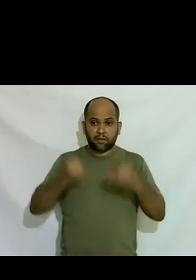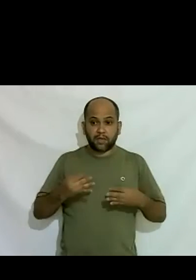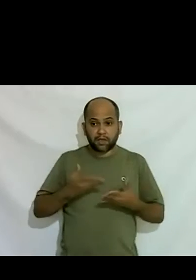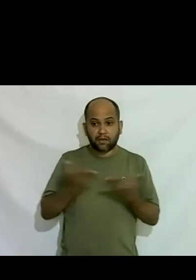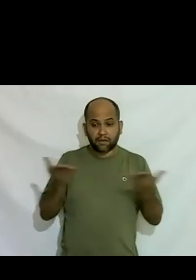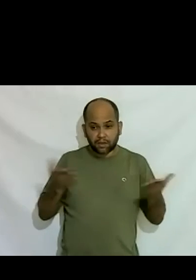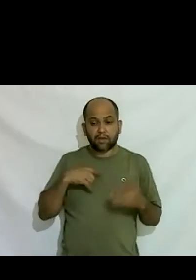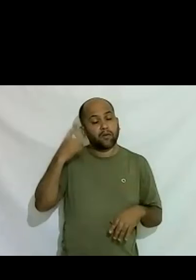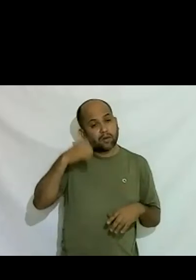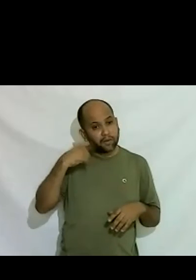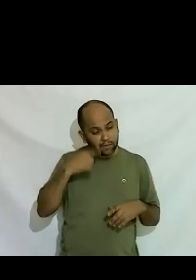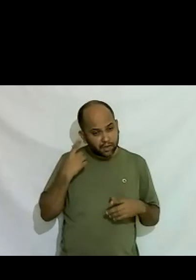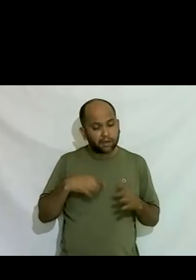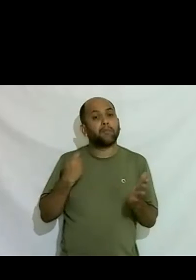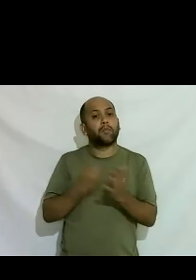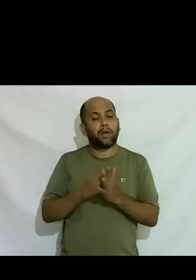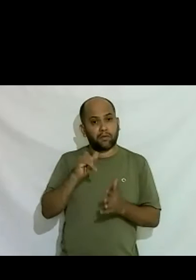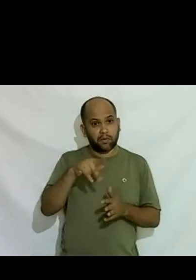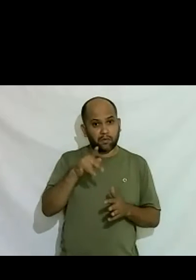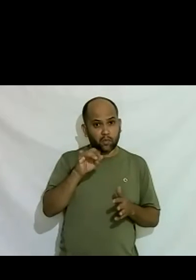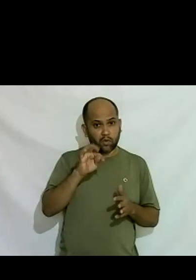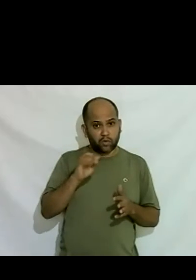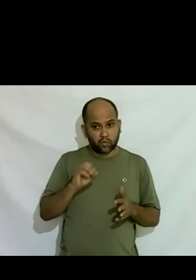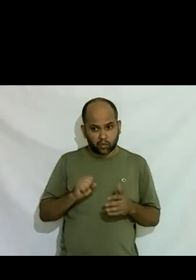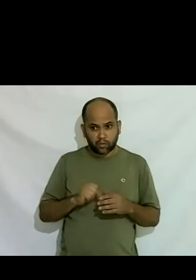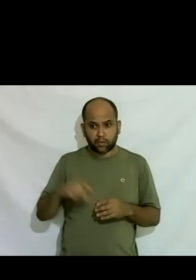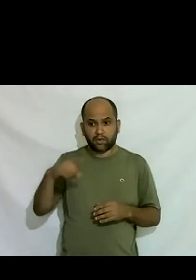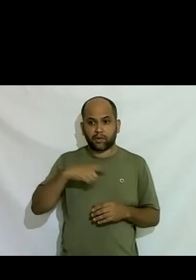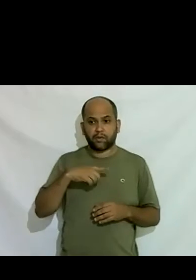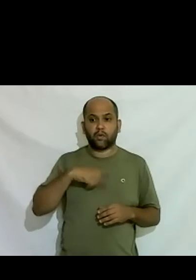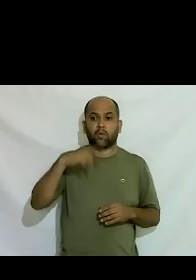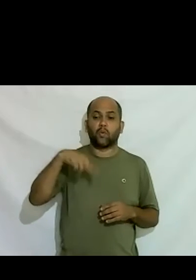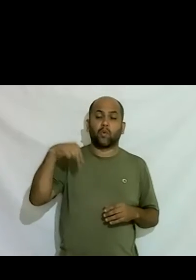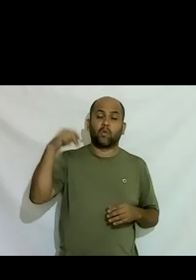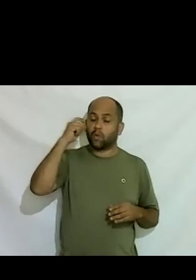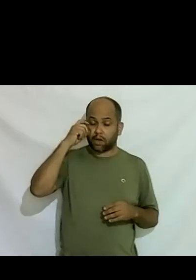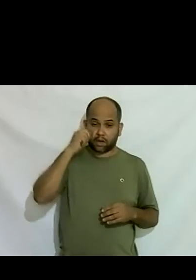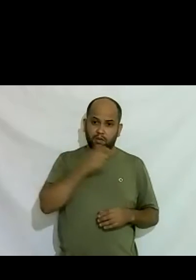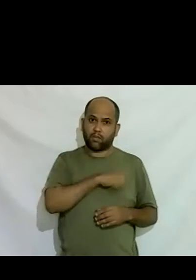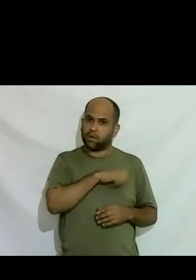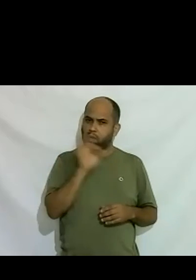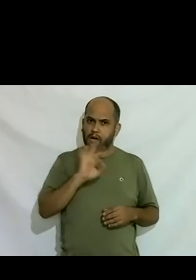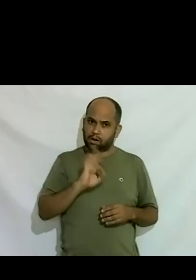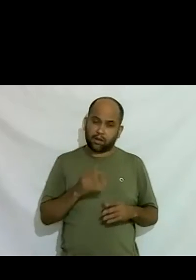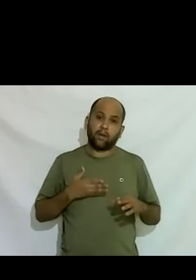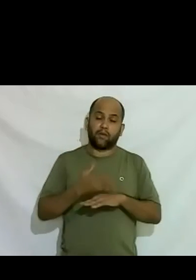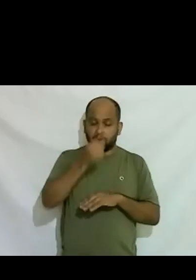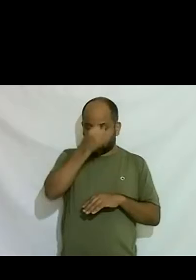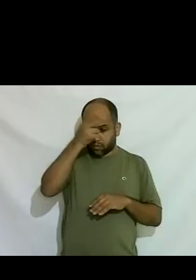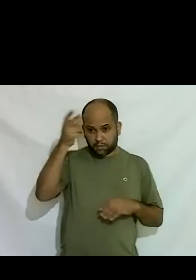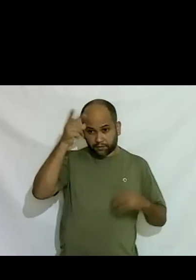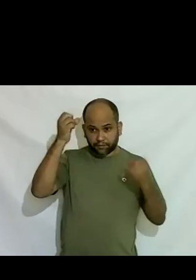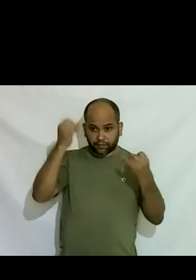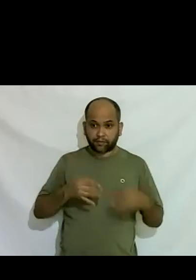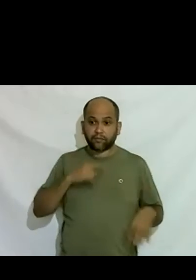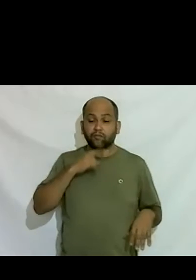advogado que eu pagava impostos que eu tinha nunca tinha feito mal a ninguém que eu ia público dizer isso que eu duvido que vocês